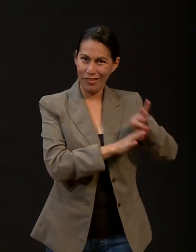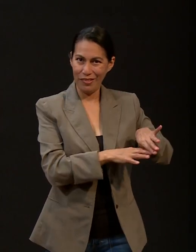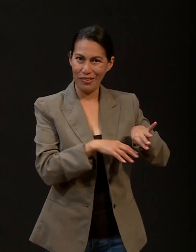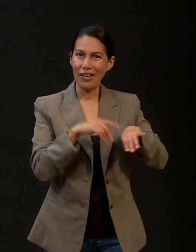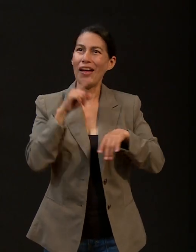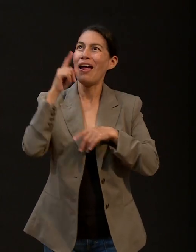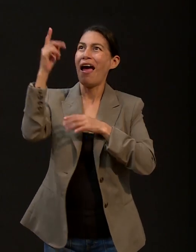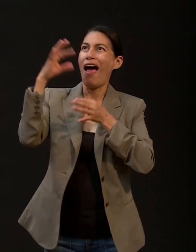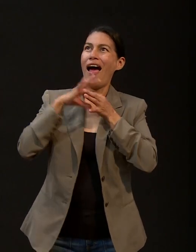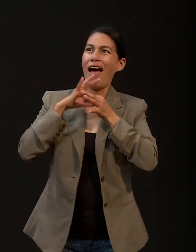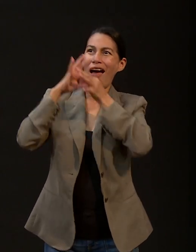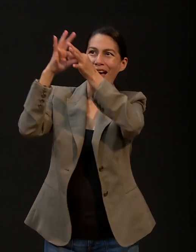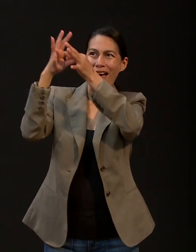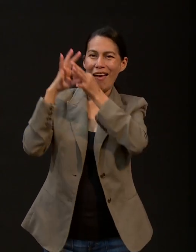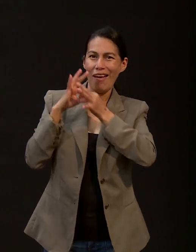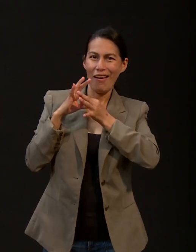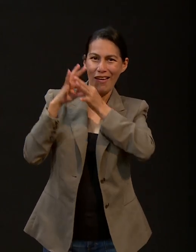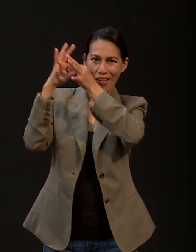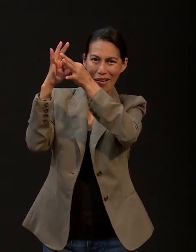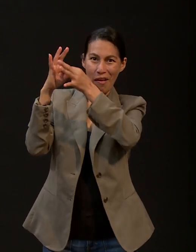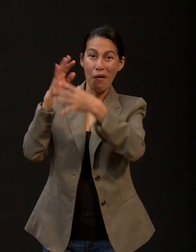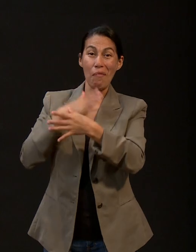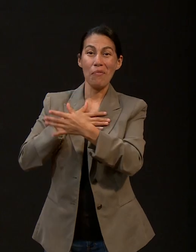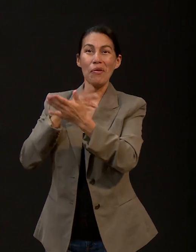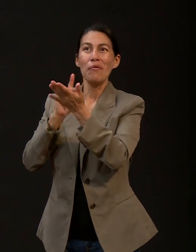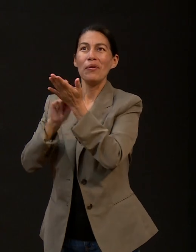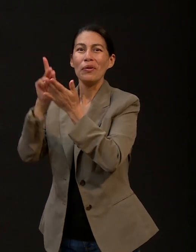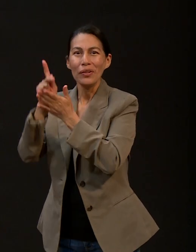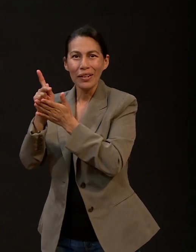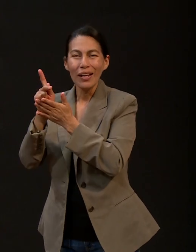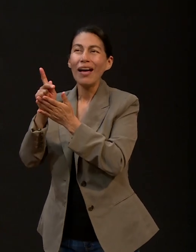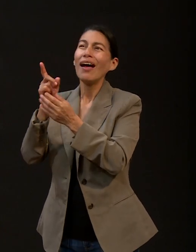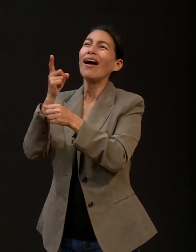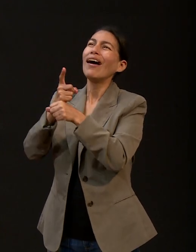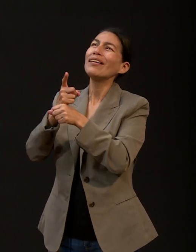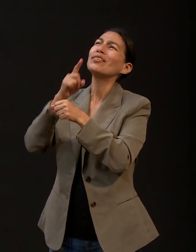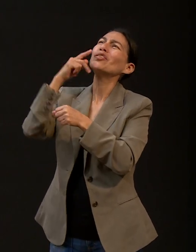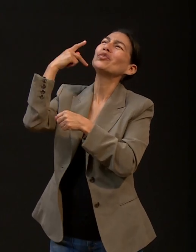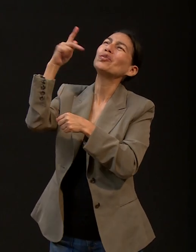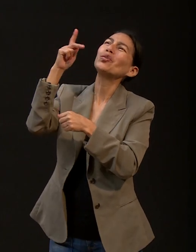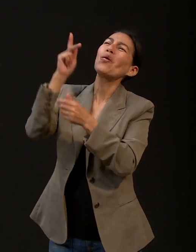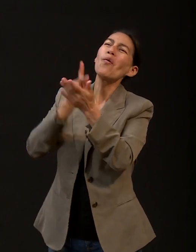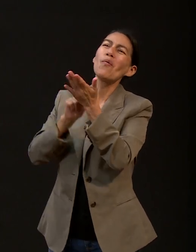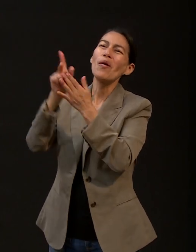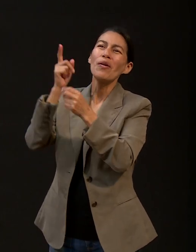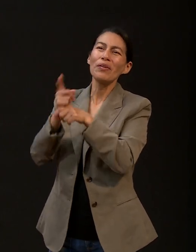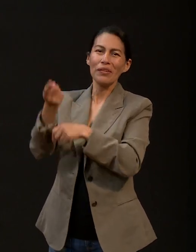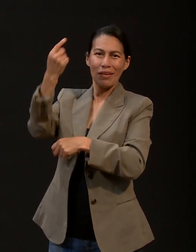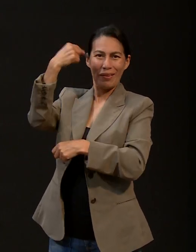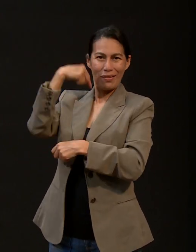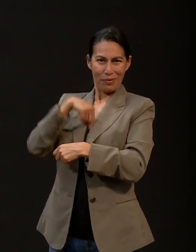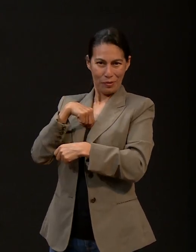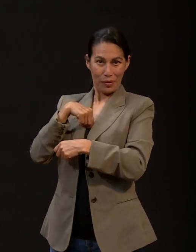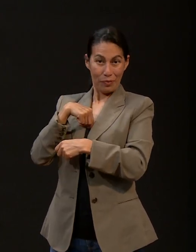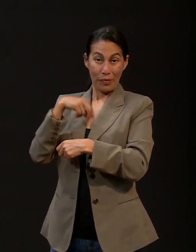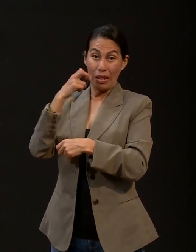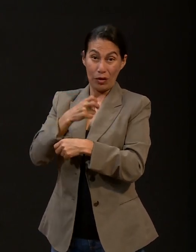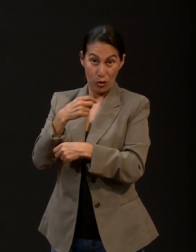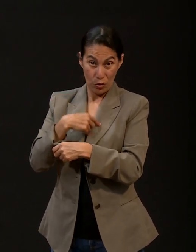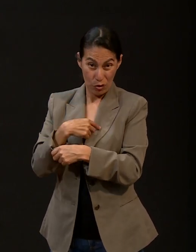voluntad. Y nos fusionamos en amor y vamos creciendo en ese amor y ahora ya no lo hacemos a la fuerza,